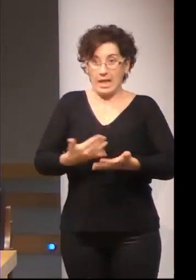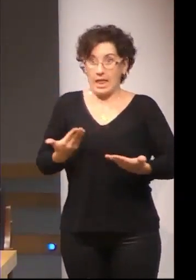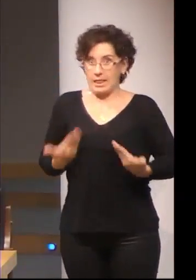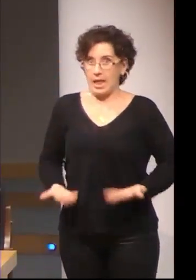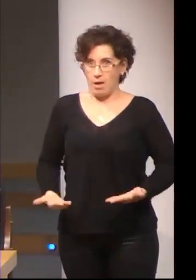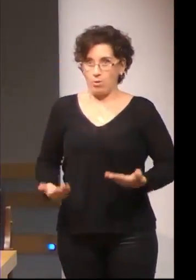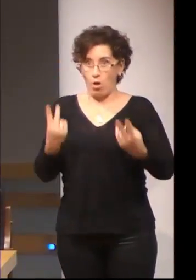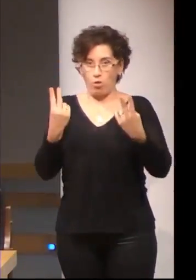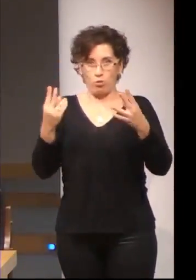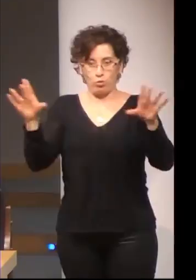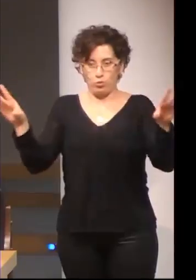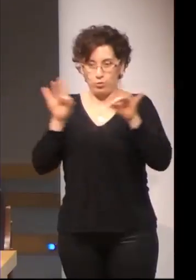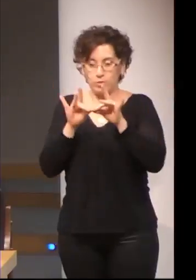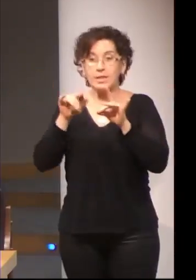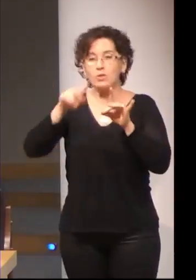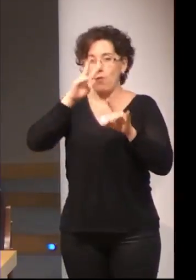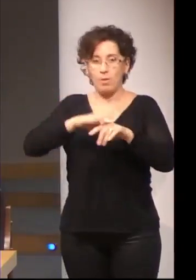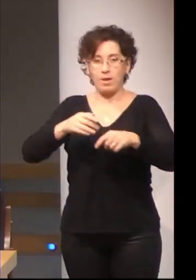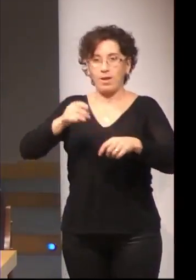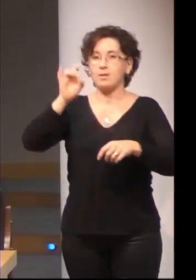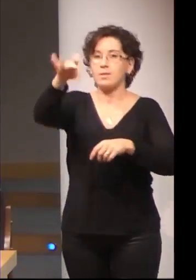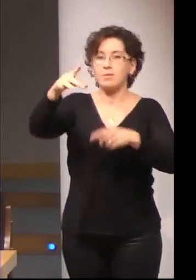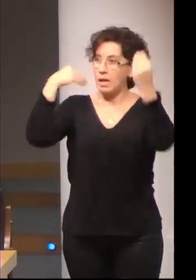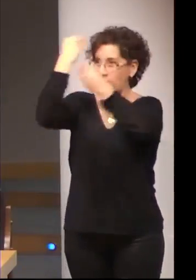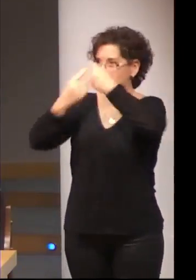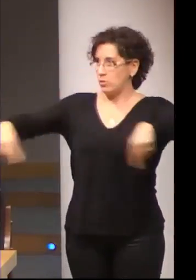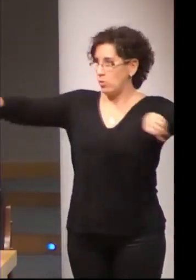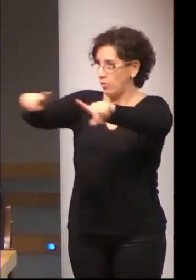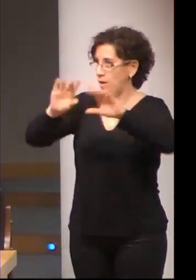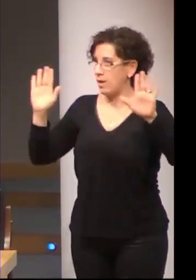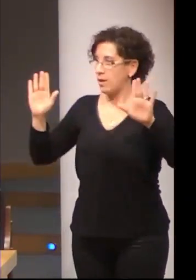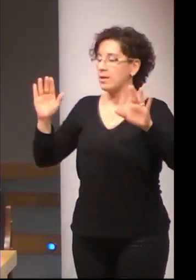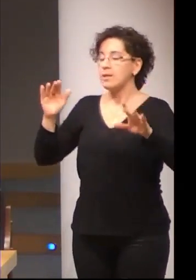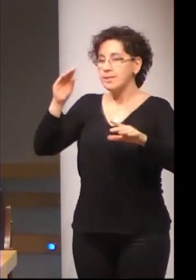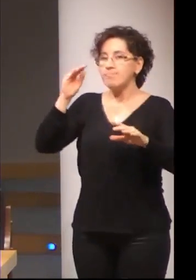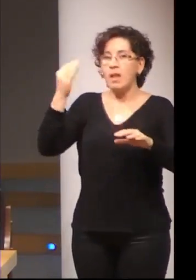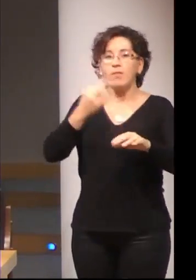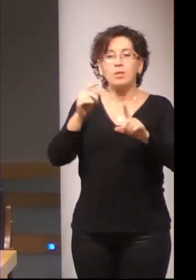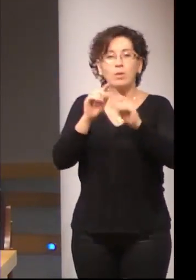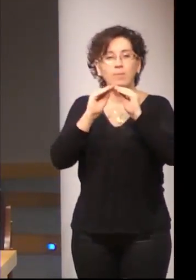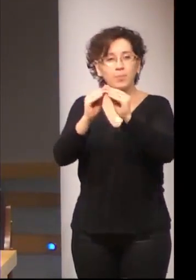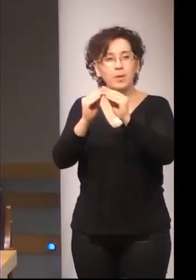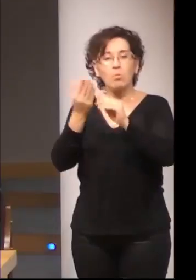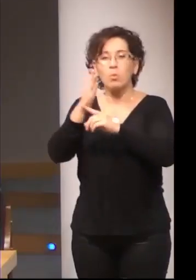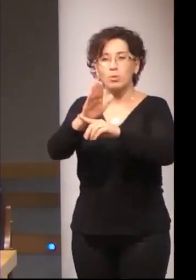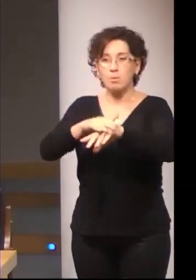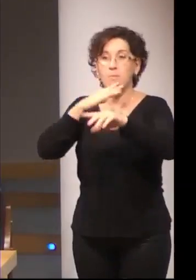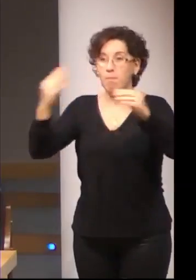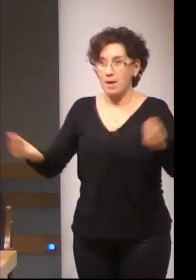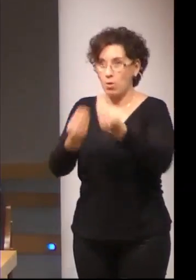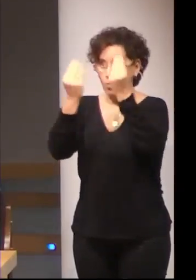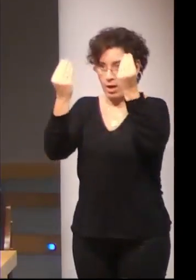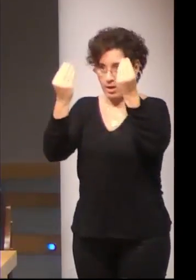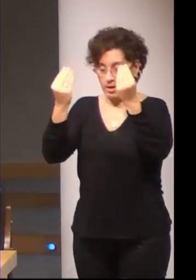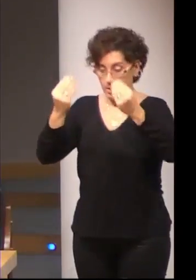reflexionar esta tarde había que configurar una propuesta que mejorase en nuestra comunidad autónoma que puede